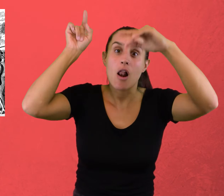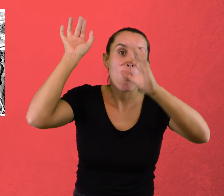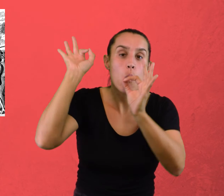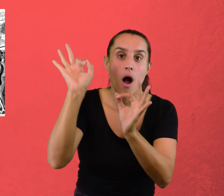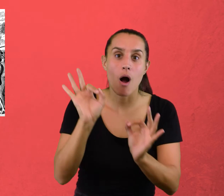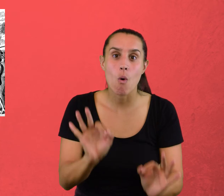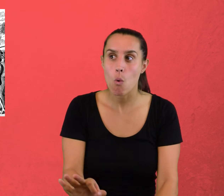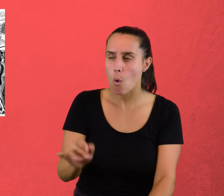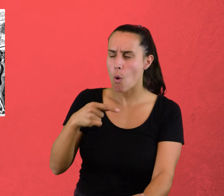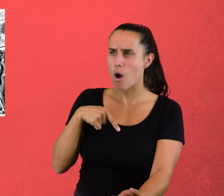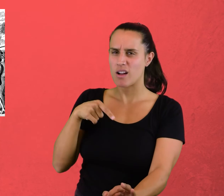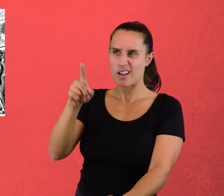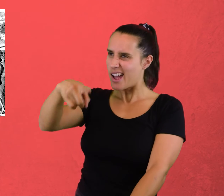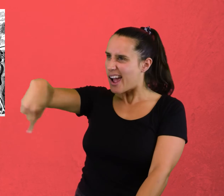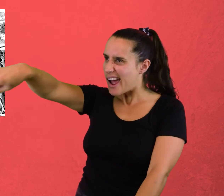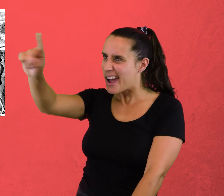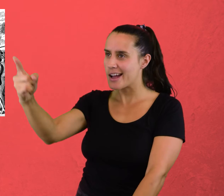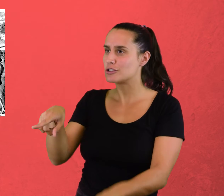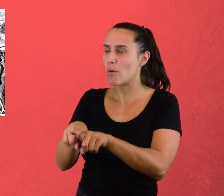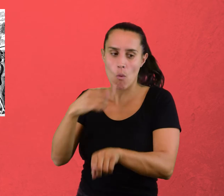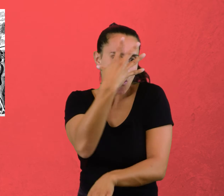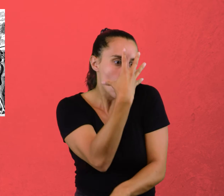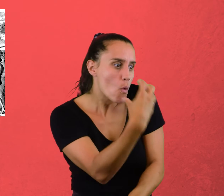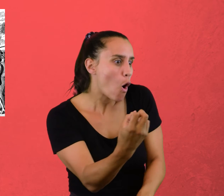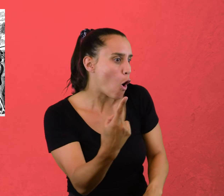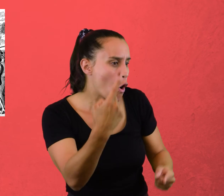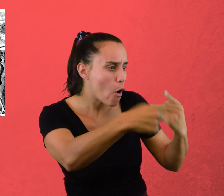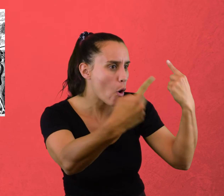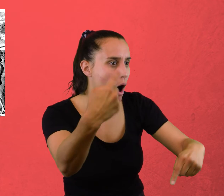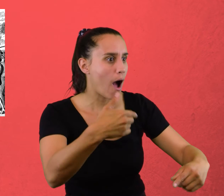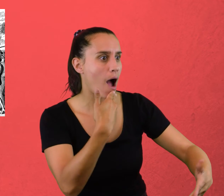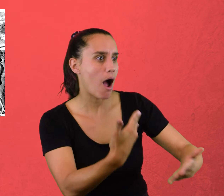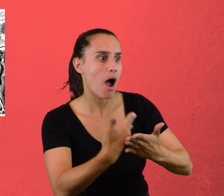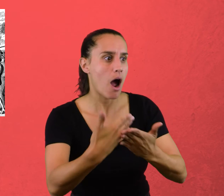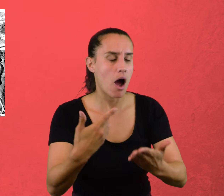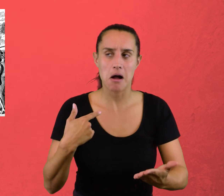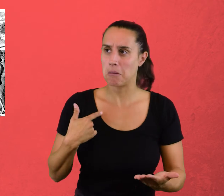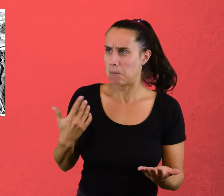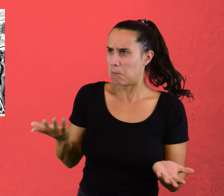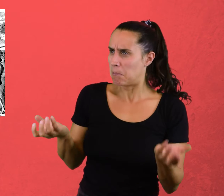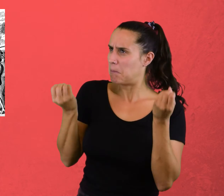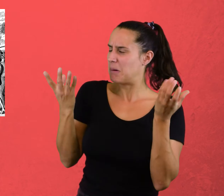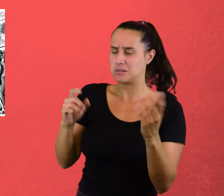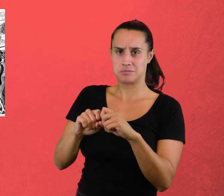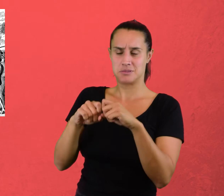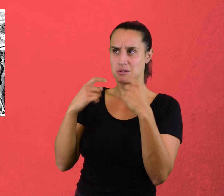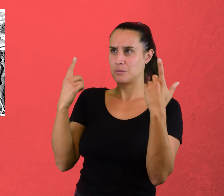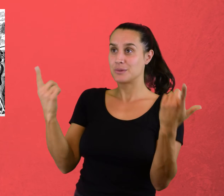Les intrigaba el interés y curiosidad que los europeos ponían por los adornos de oro. Lo que más les